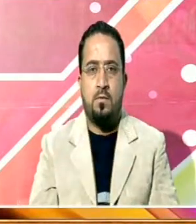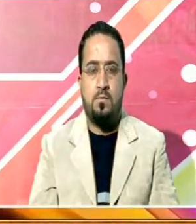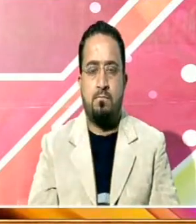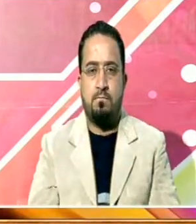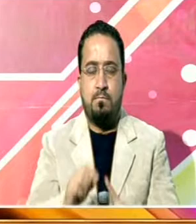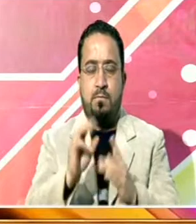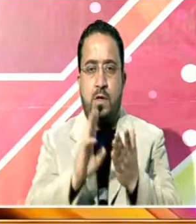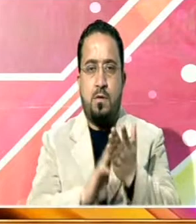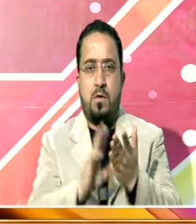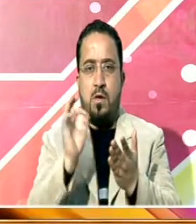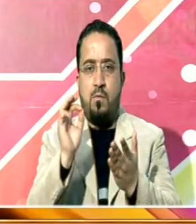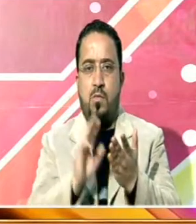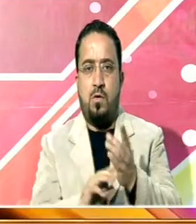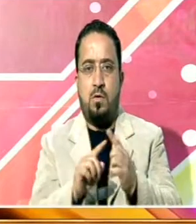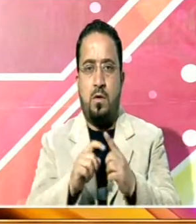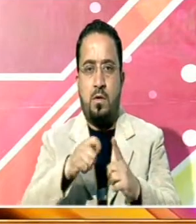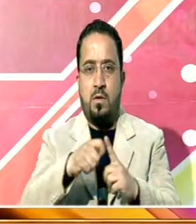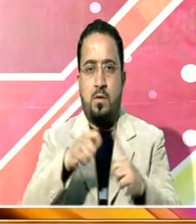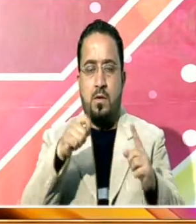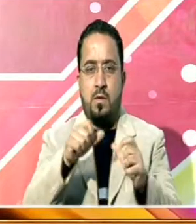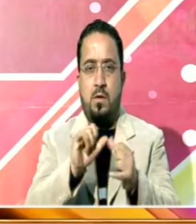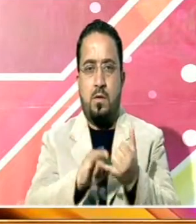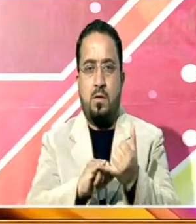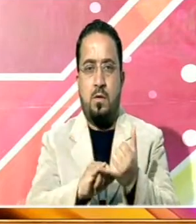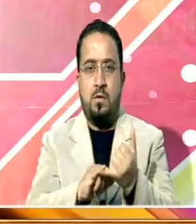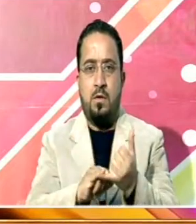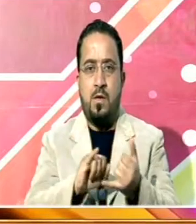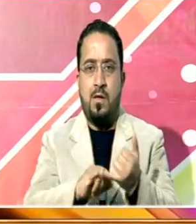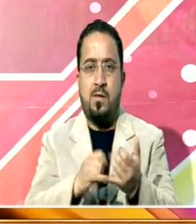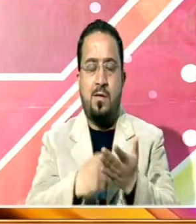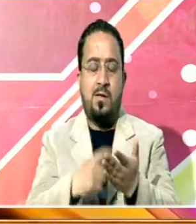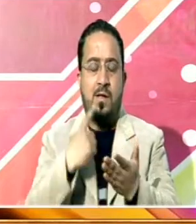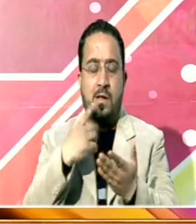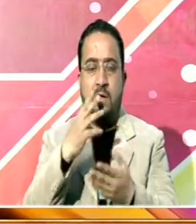وزیراعظم نرندر مودی نے کشمیر وادی کے سری نگر میں جاری